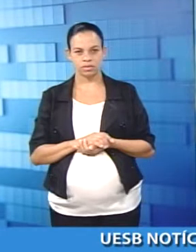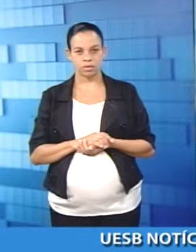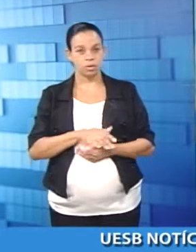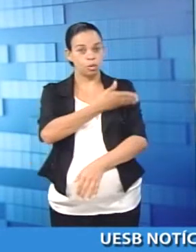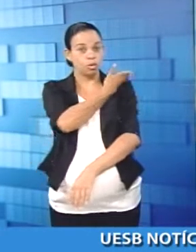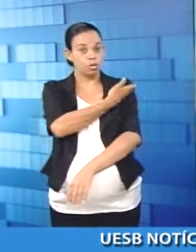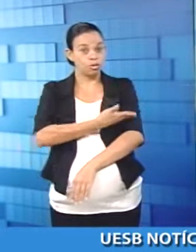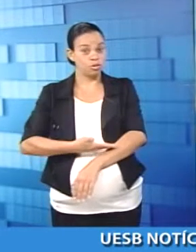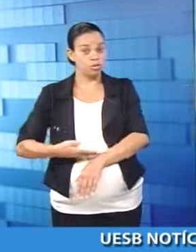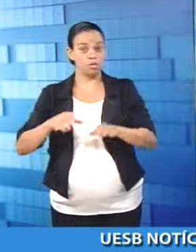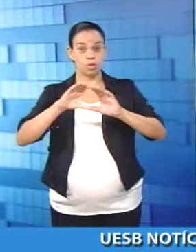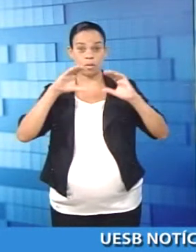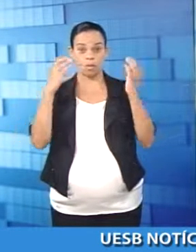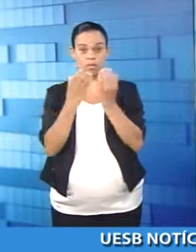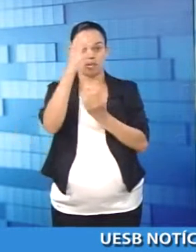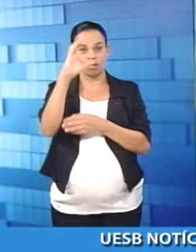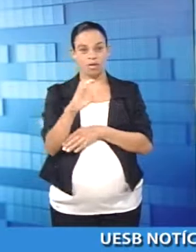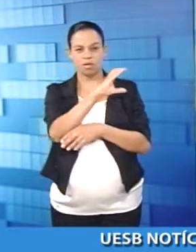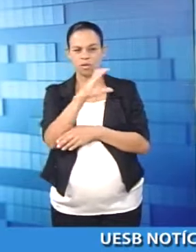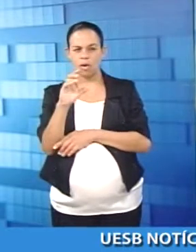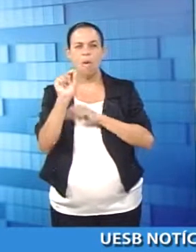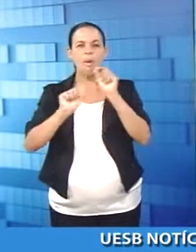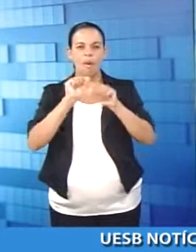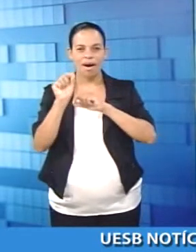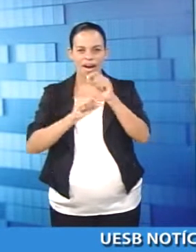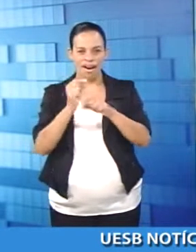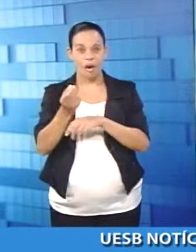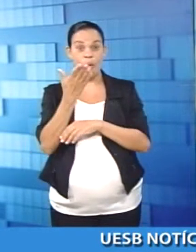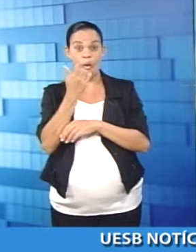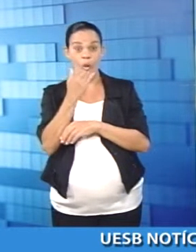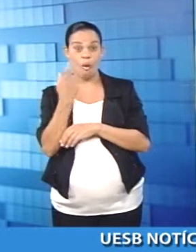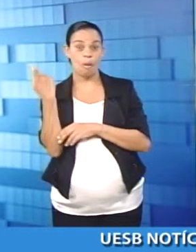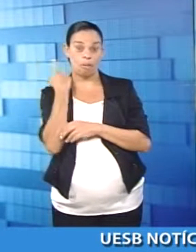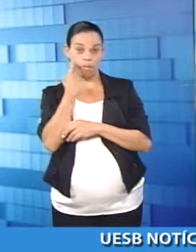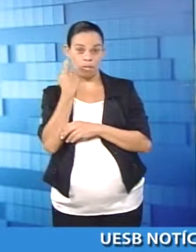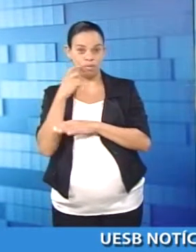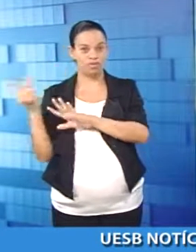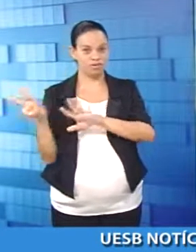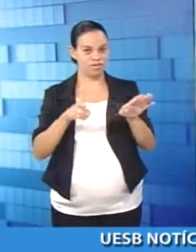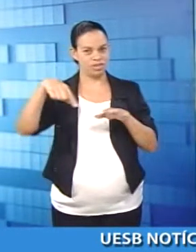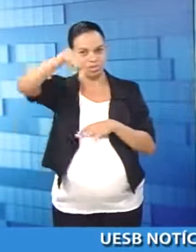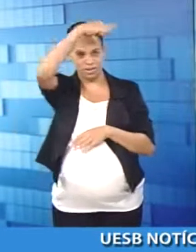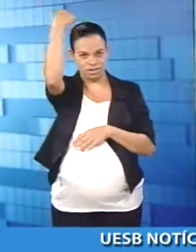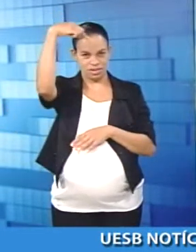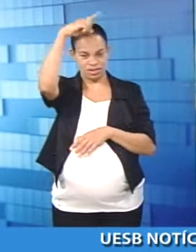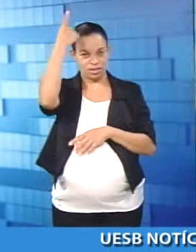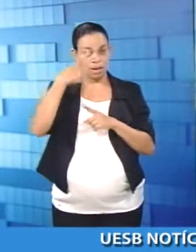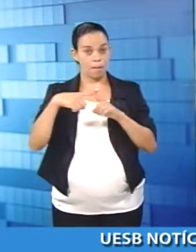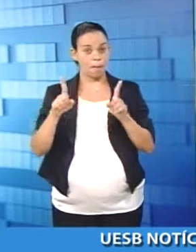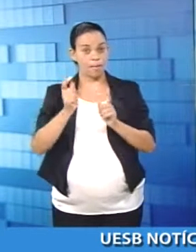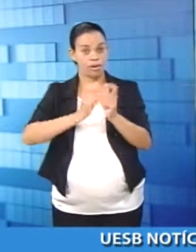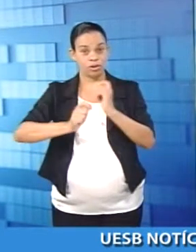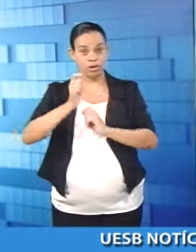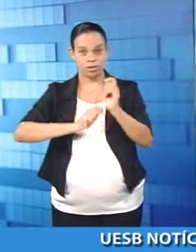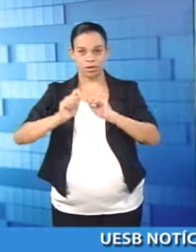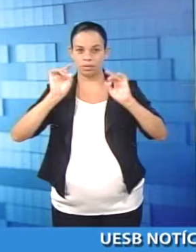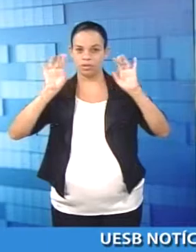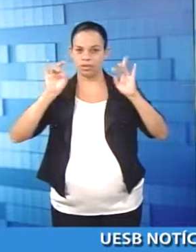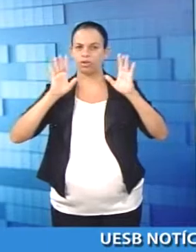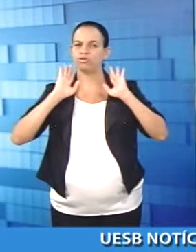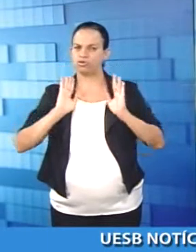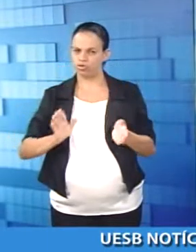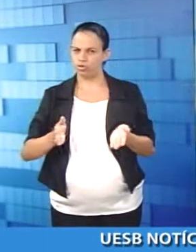Um costume da comunidade católica é o consumo de peixes na Semana Santa. Mas o comércio especializado já